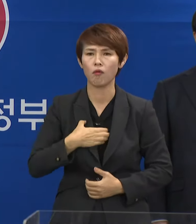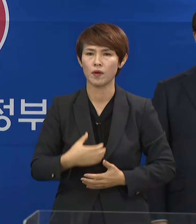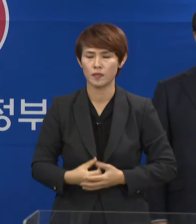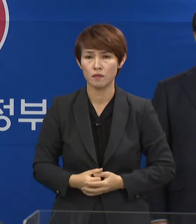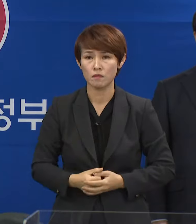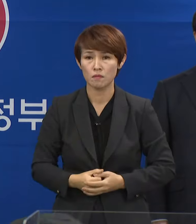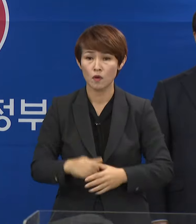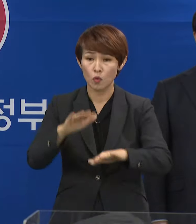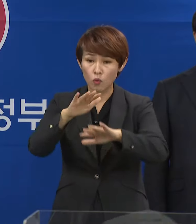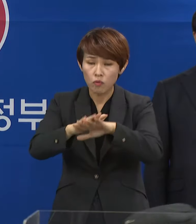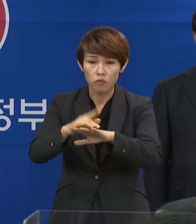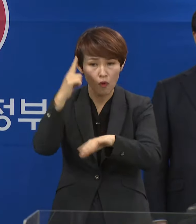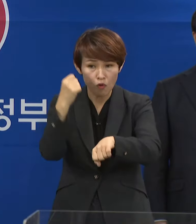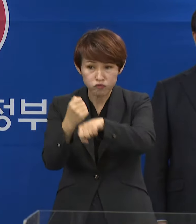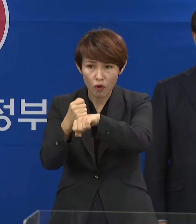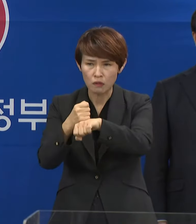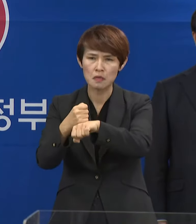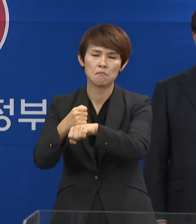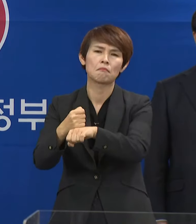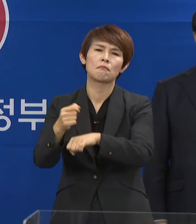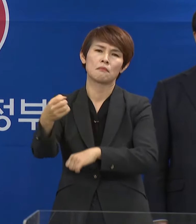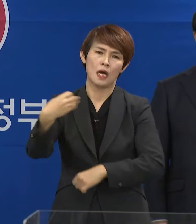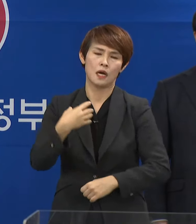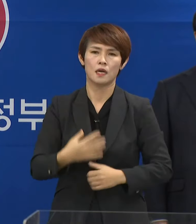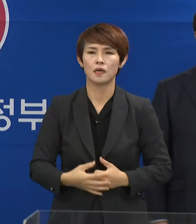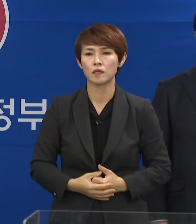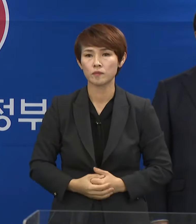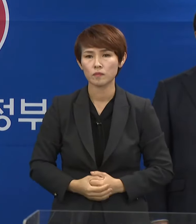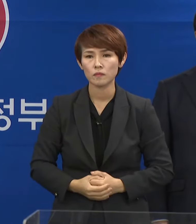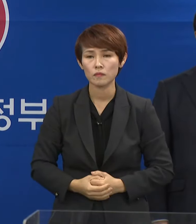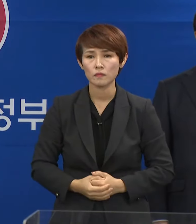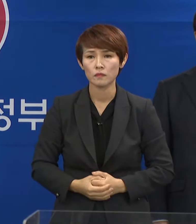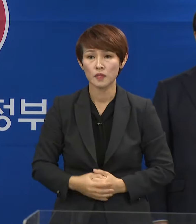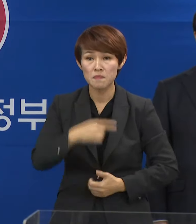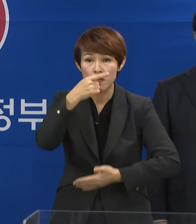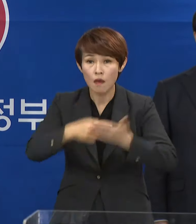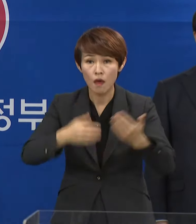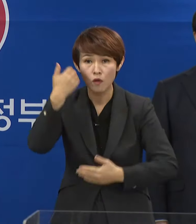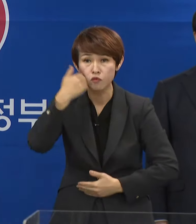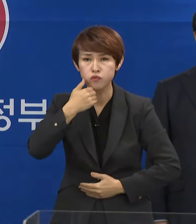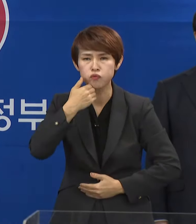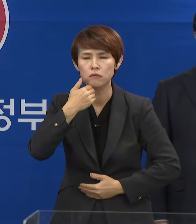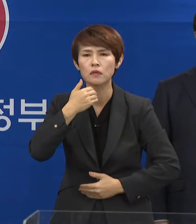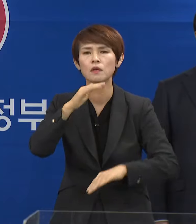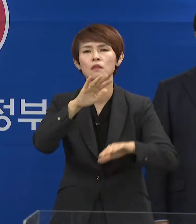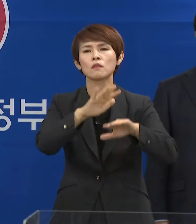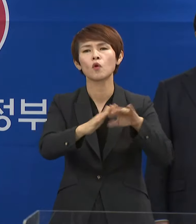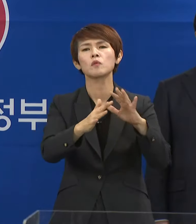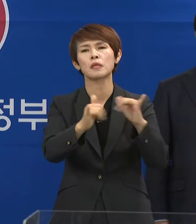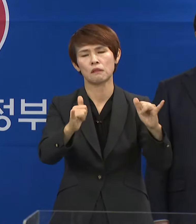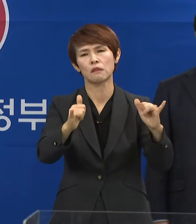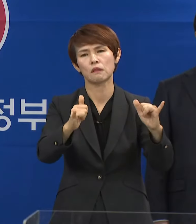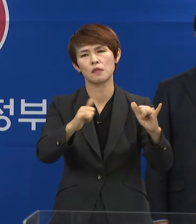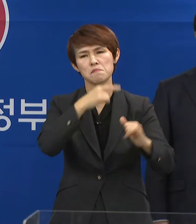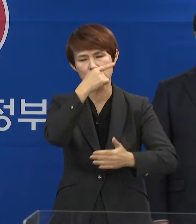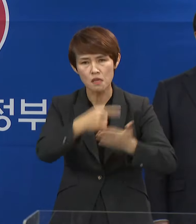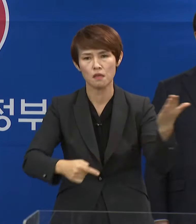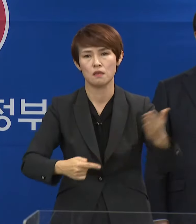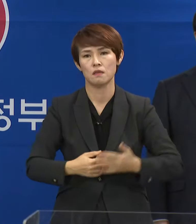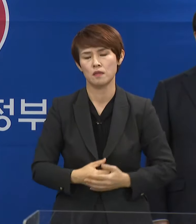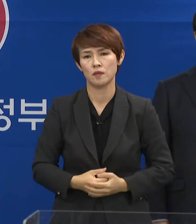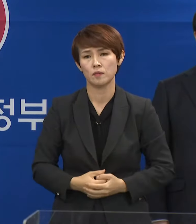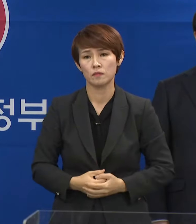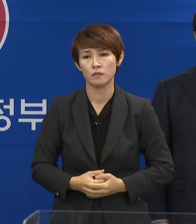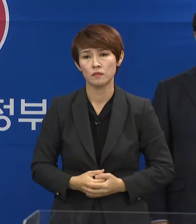농촌경제연구원은 전망하고 있습니다. 그 피해는 고스란히 농업인들이 입게